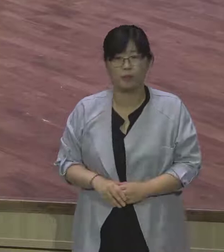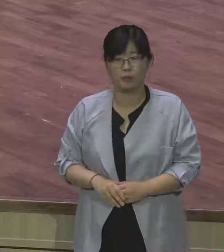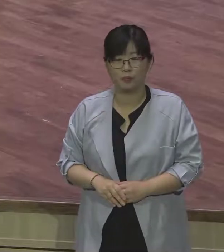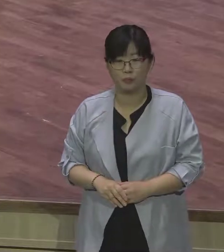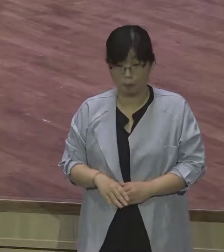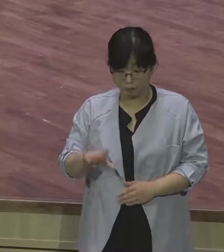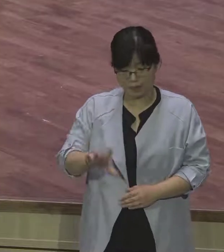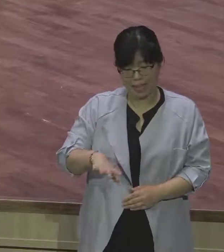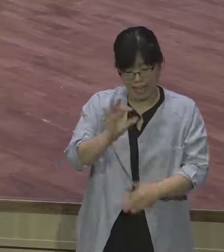그냥.